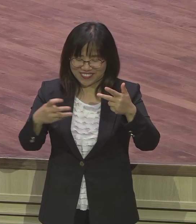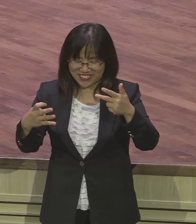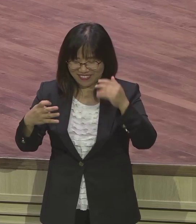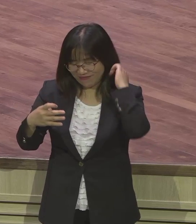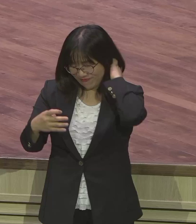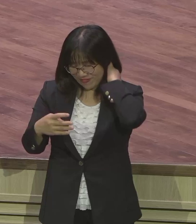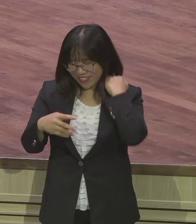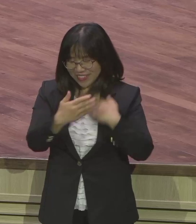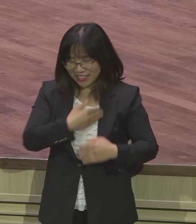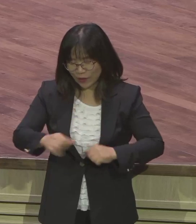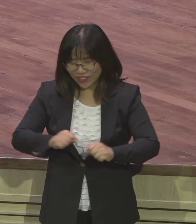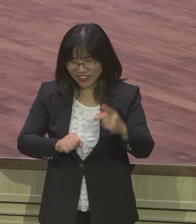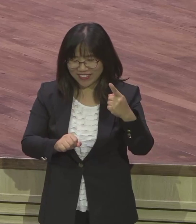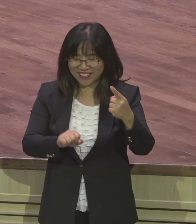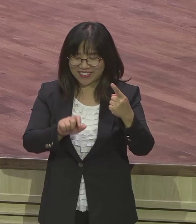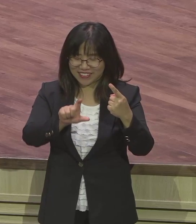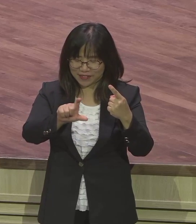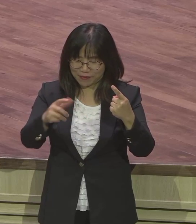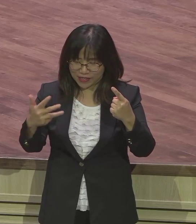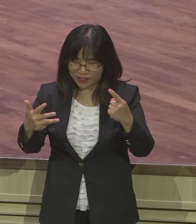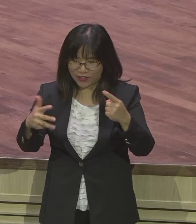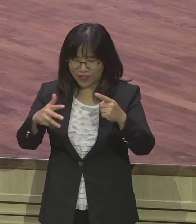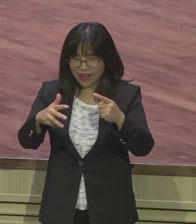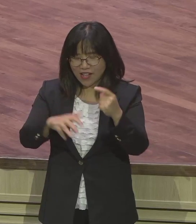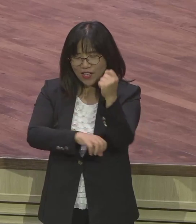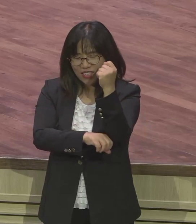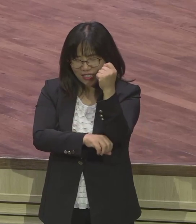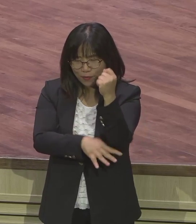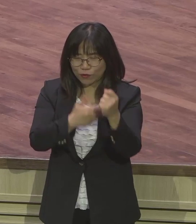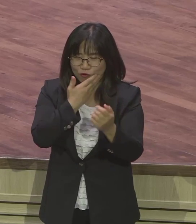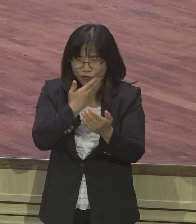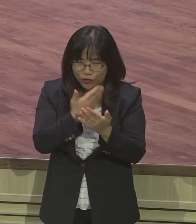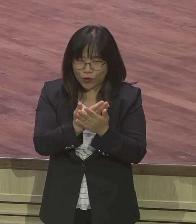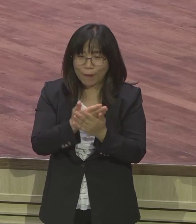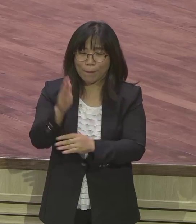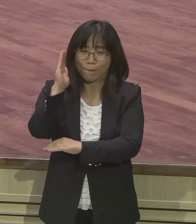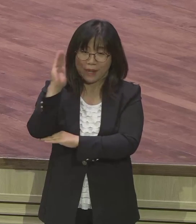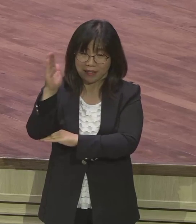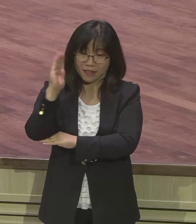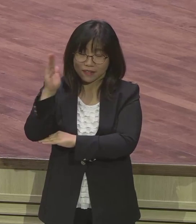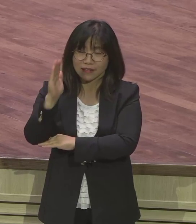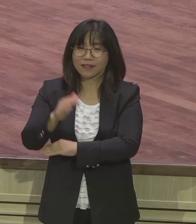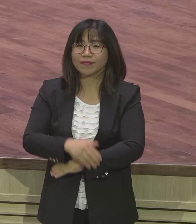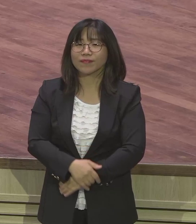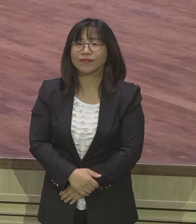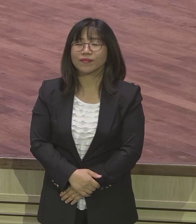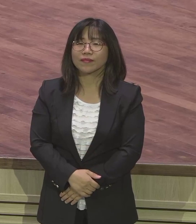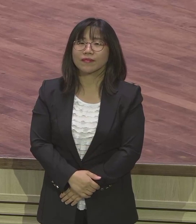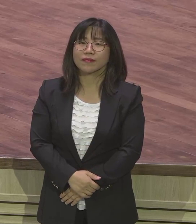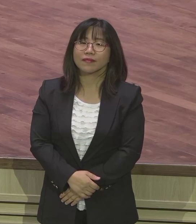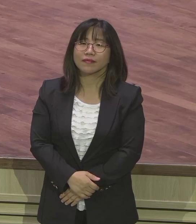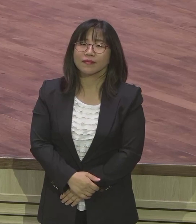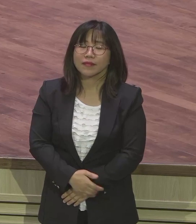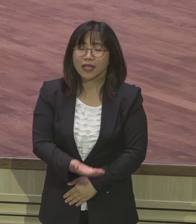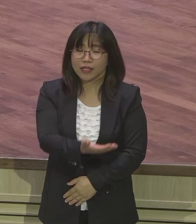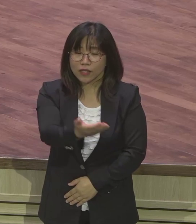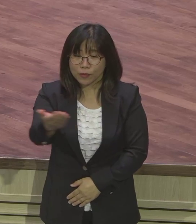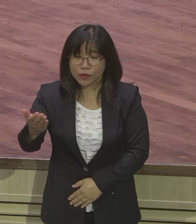기본적으로 은약이 뭐냐 성경은 또 다른 말이에요 성경은 또 다르게 시작돼요 여러분이 이 은약이 이 말씀을